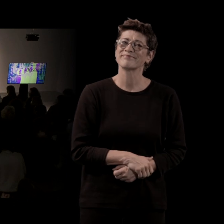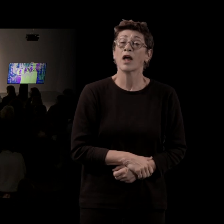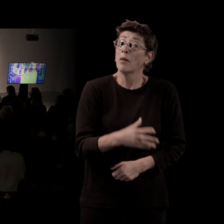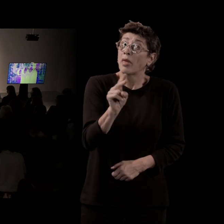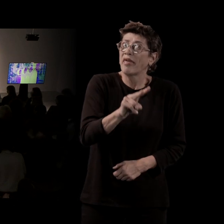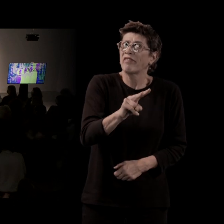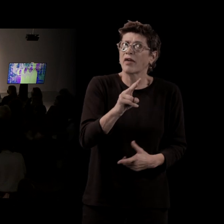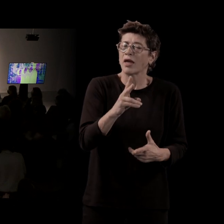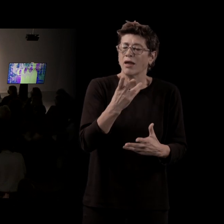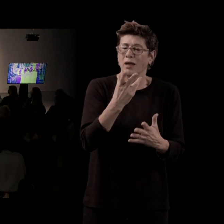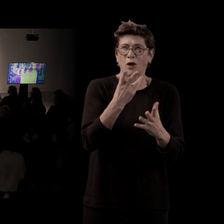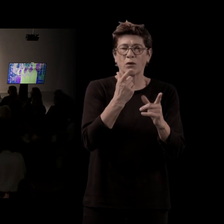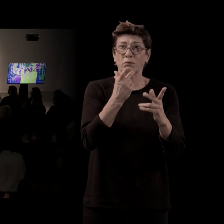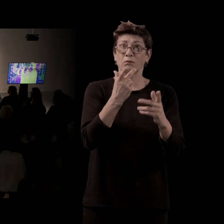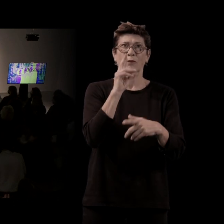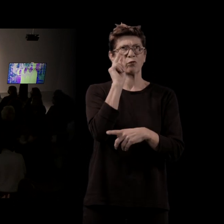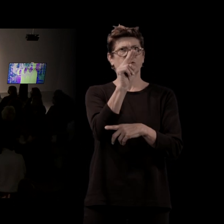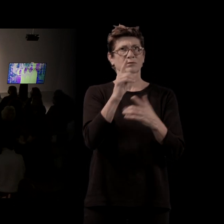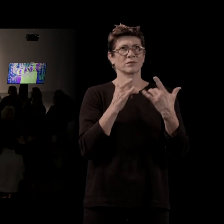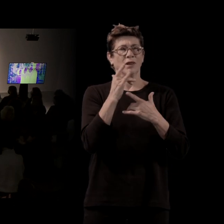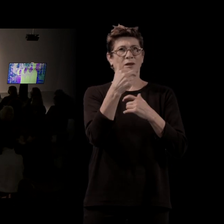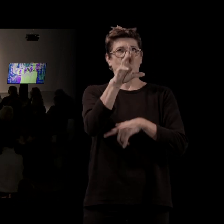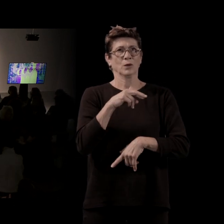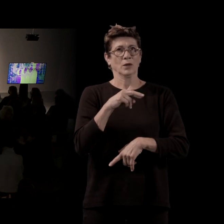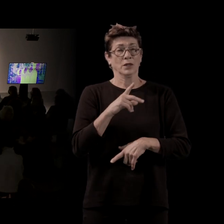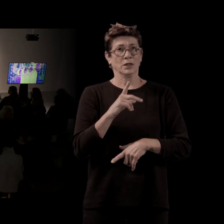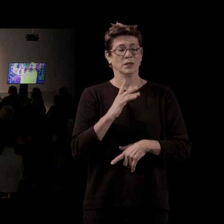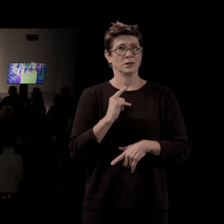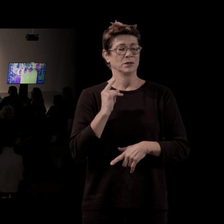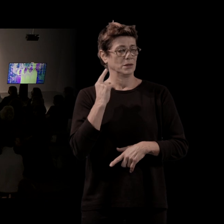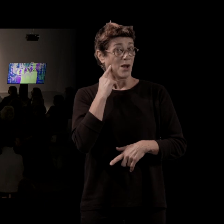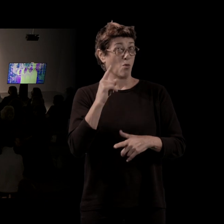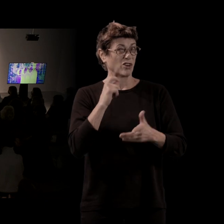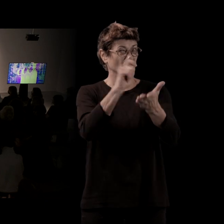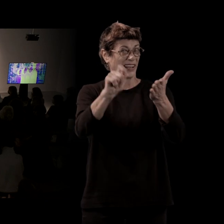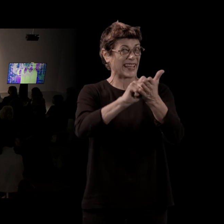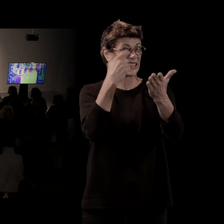un effet de retour. Je me disais... Je transpirais un peu en entendant ce que j'avais écrit devant tant de monde, quoi.